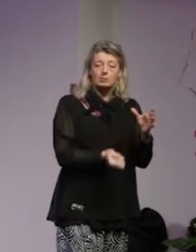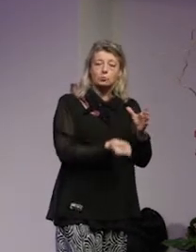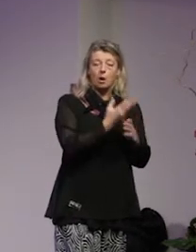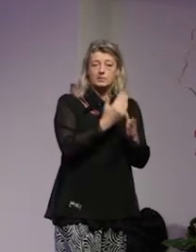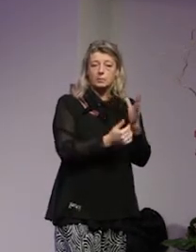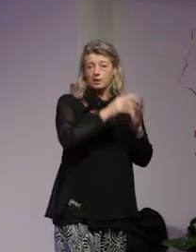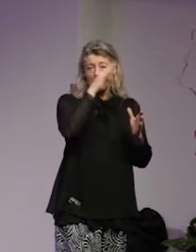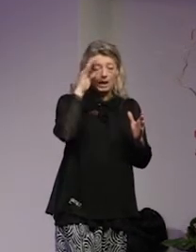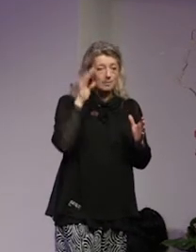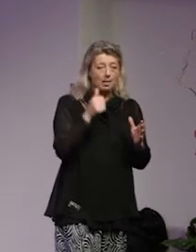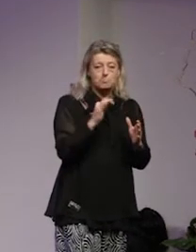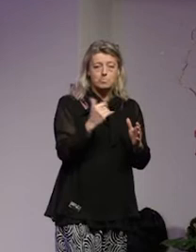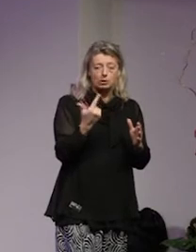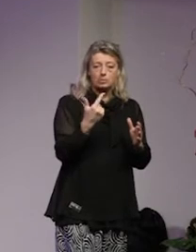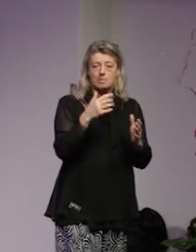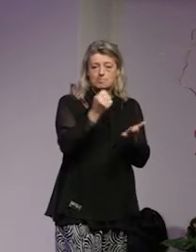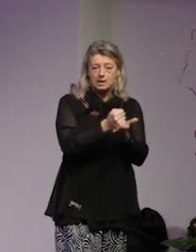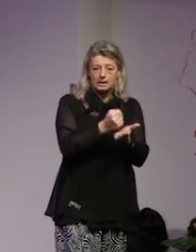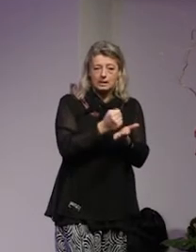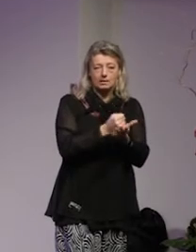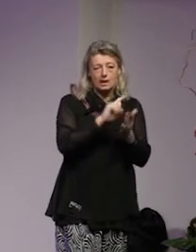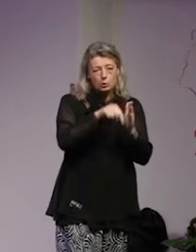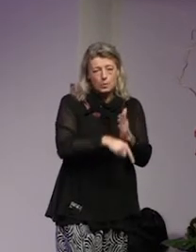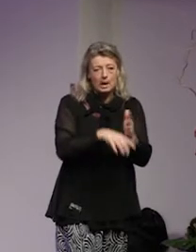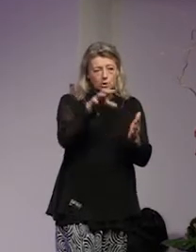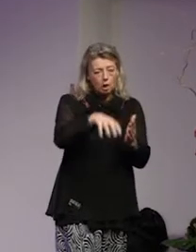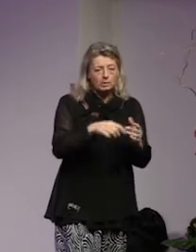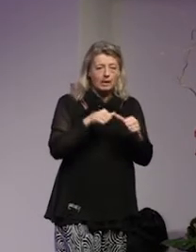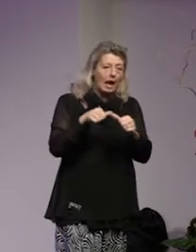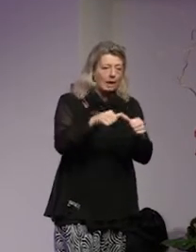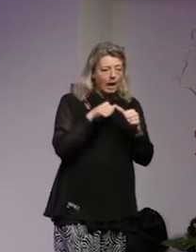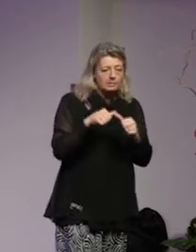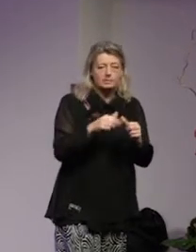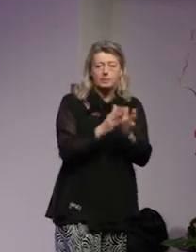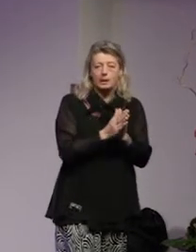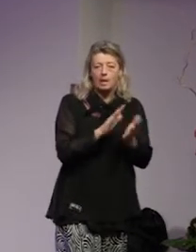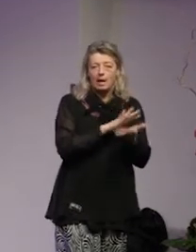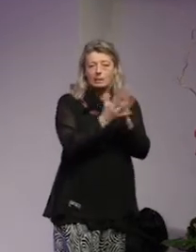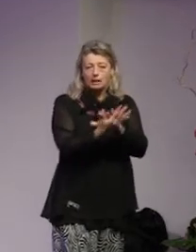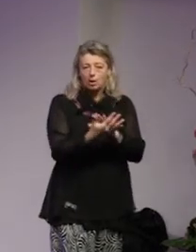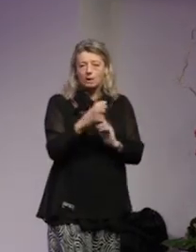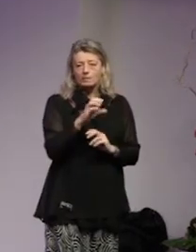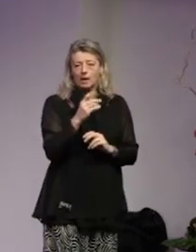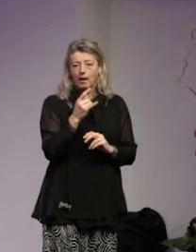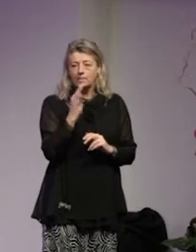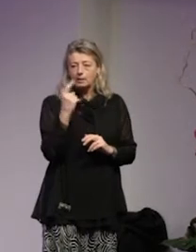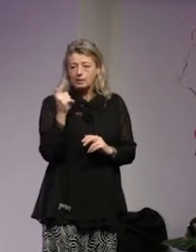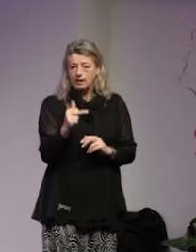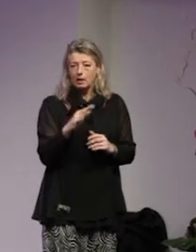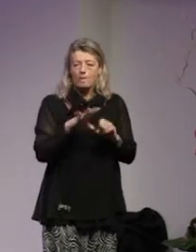av det gamla batpartiet den djupa staten i allians med radikala salafiter av